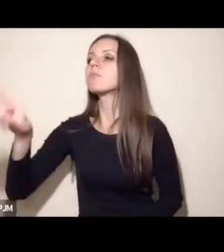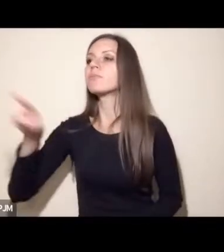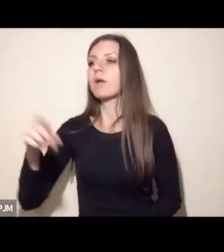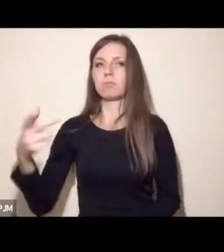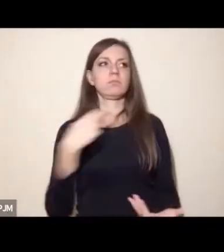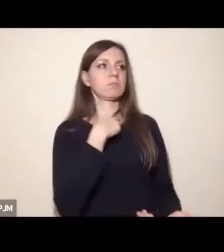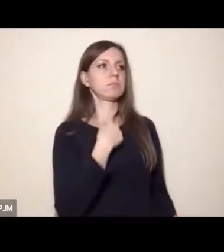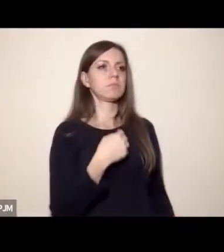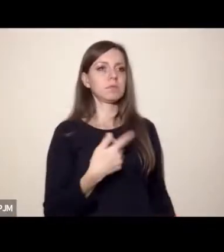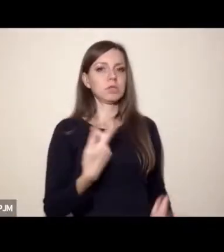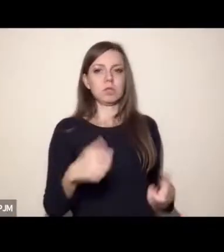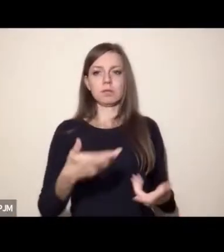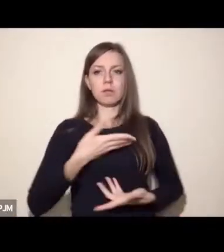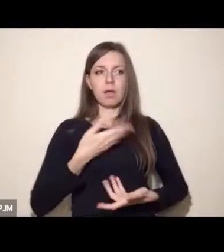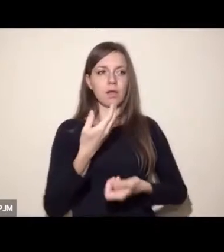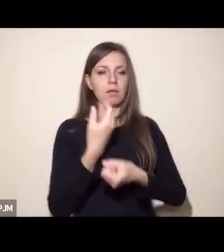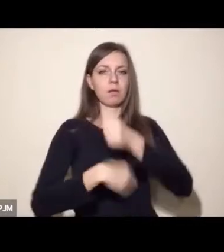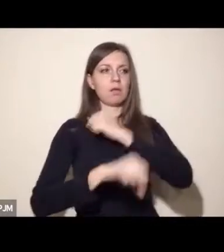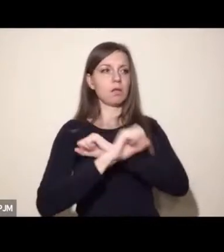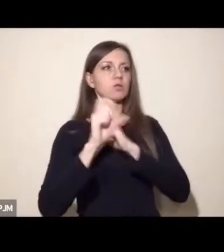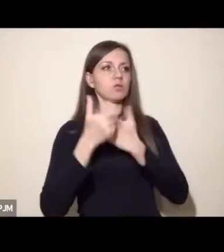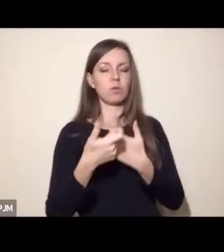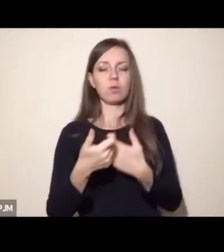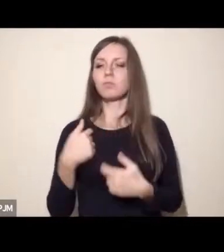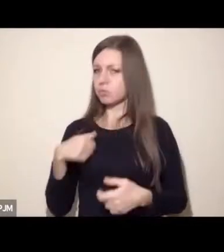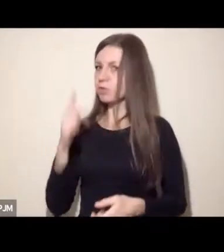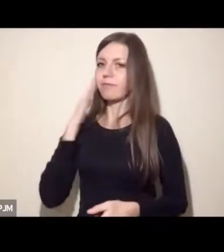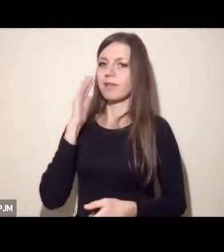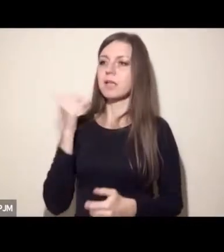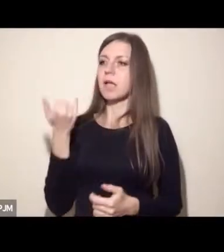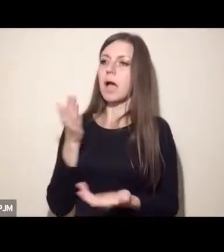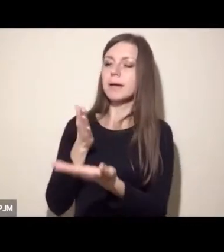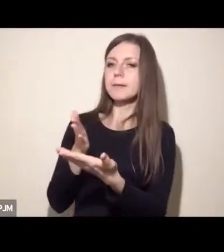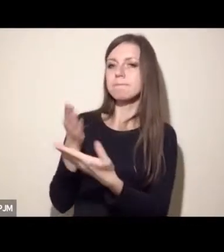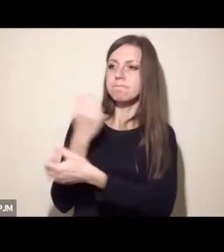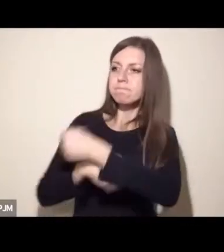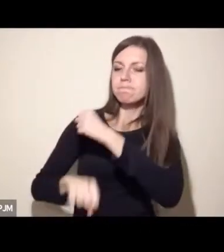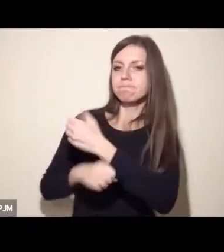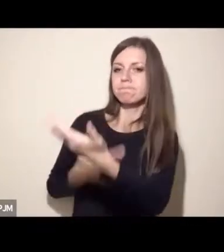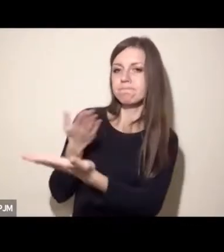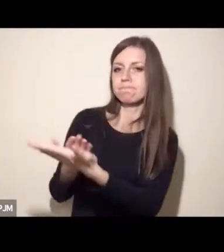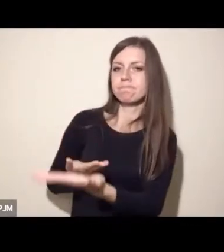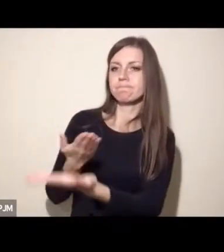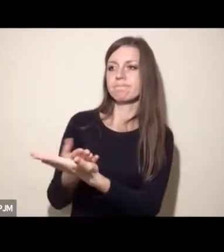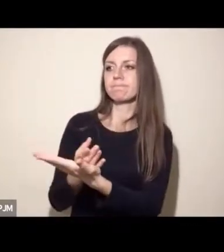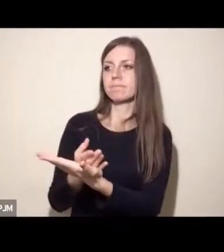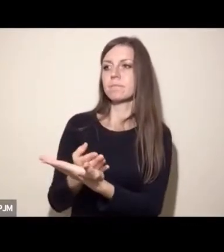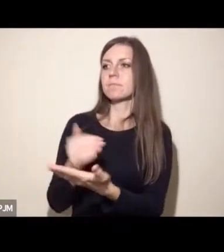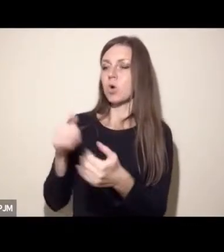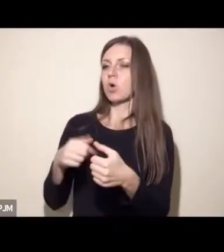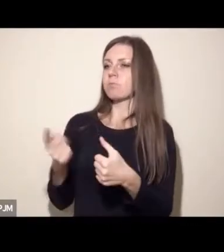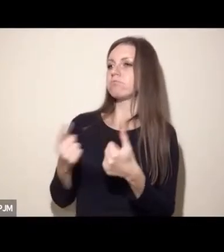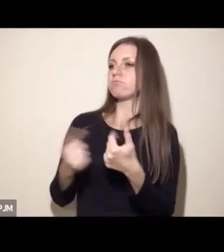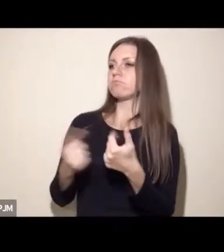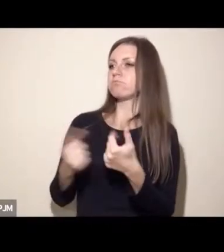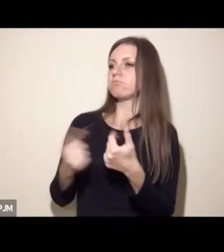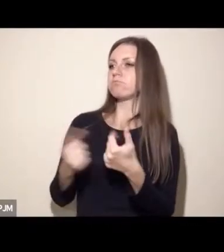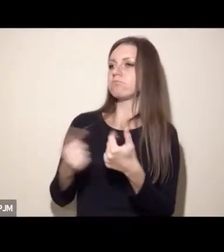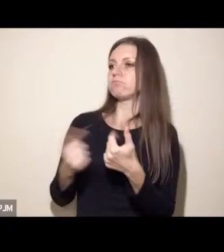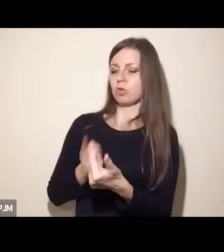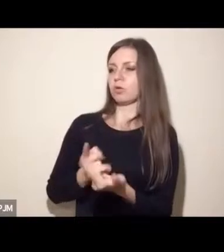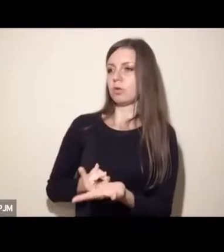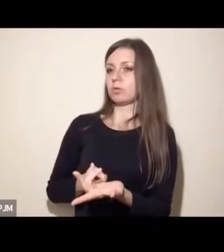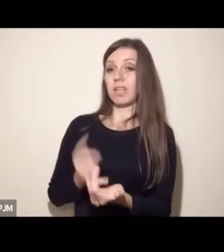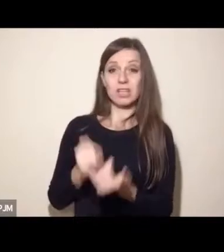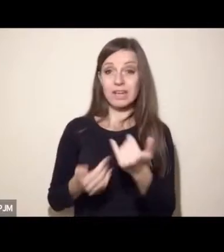bez rekomendowania takich konkretów na pewno nam się nie uda przeprowadzić